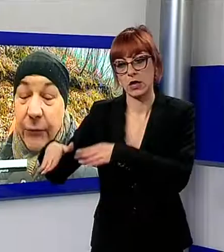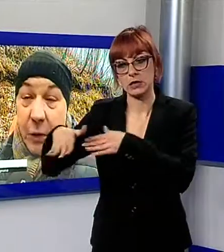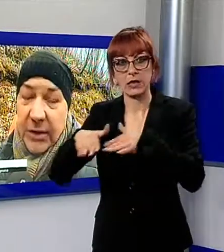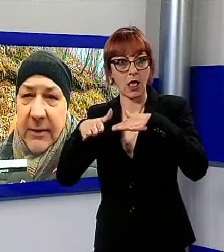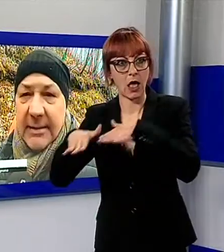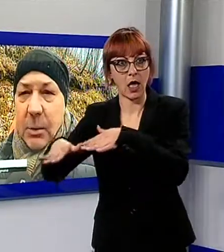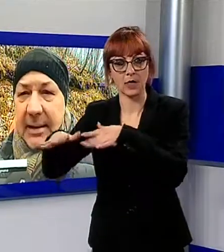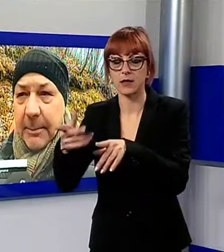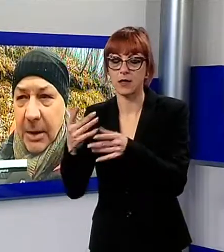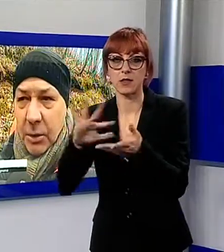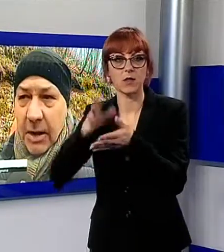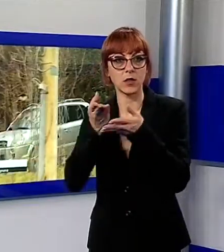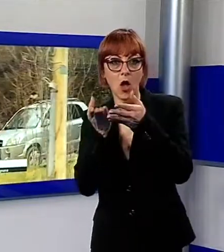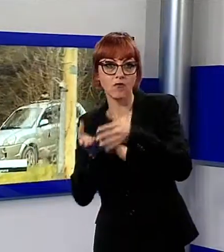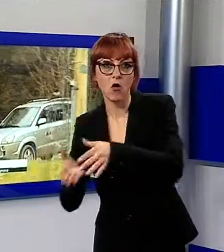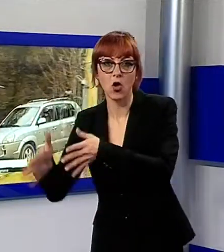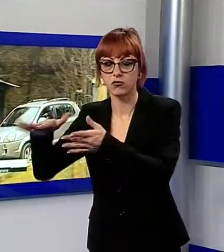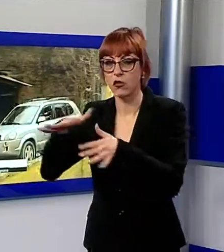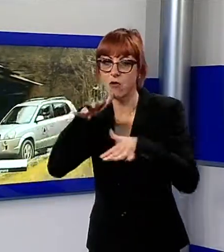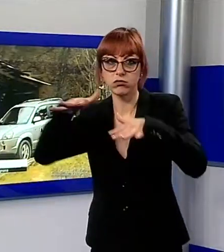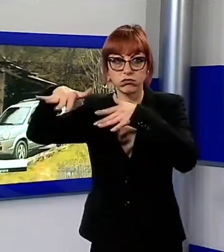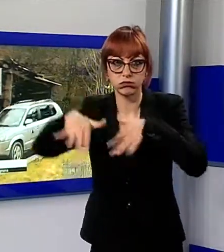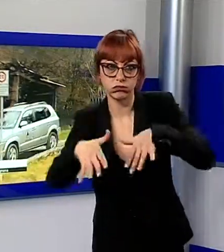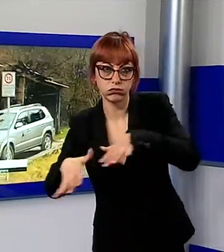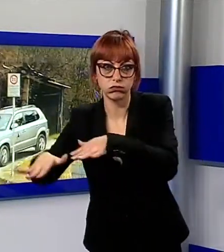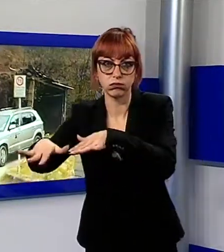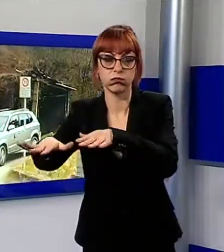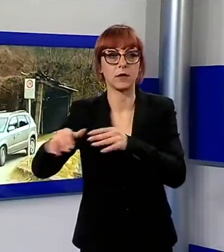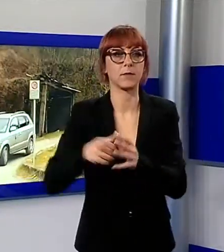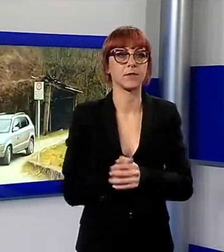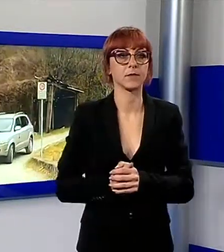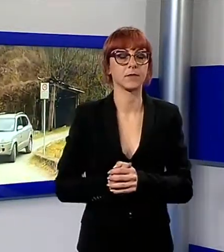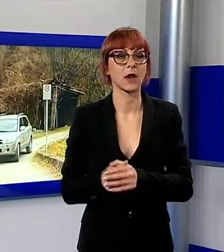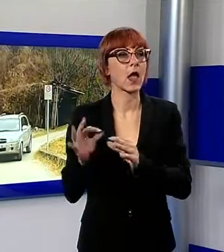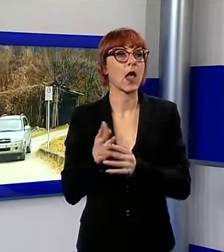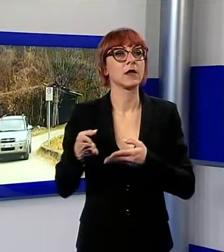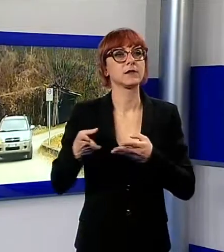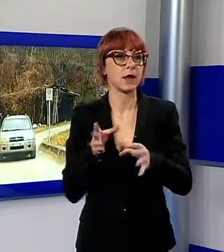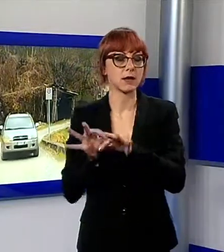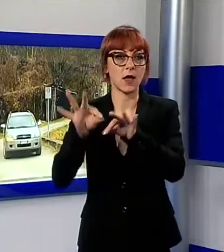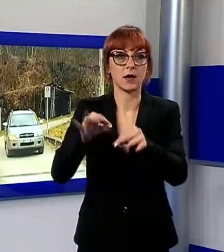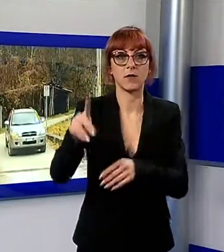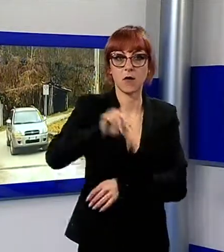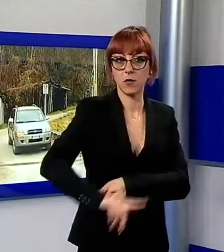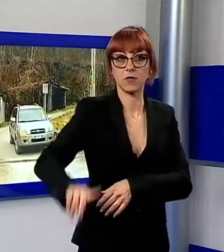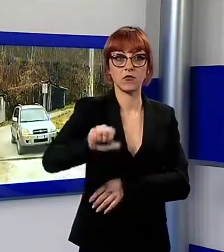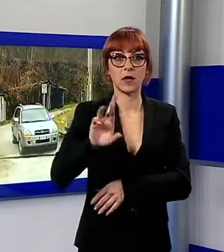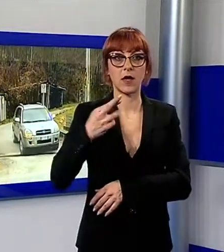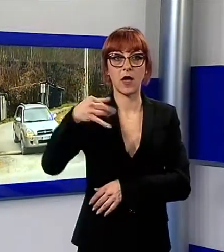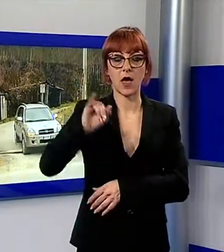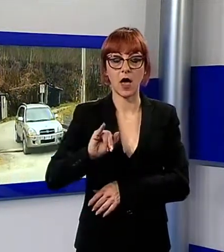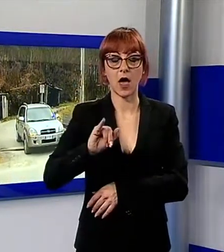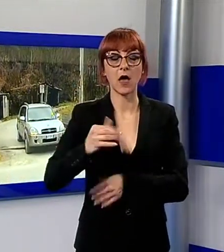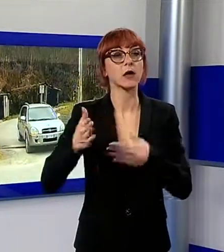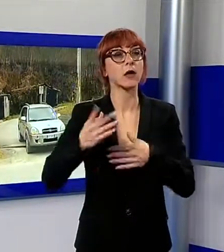praticamente un fosso e diventa quasi impercorribile. La strada si conclude sulla provinciale Perarni a Torrite, a meno di un chilometro dal centro storico